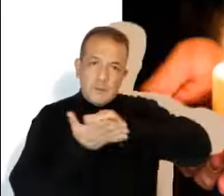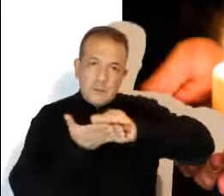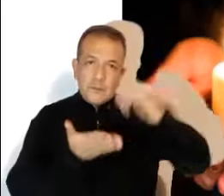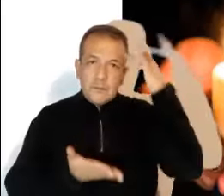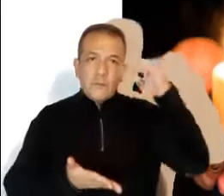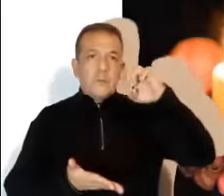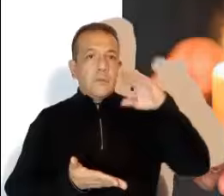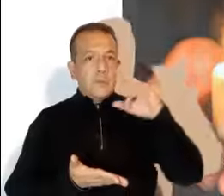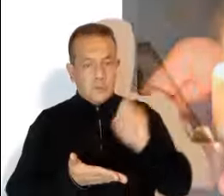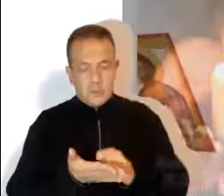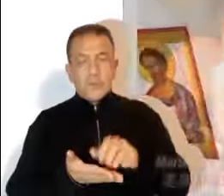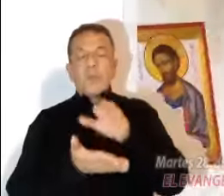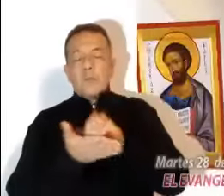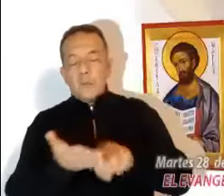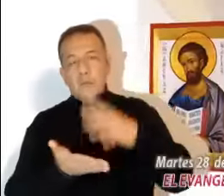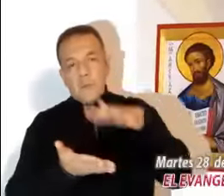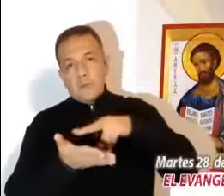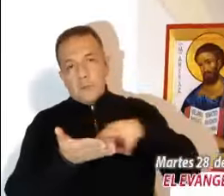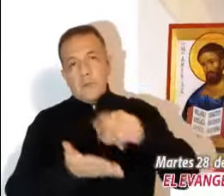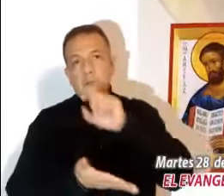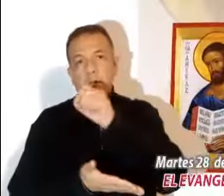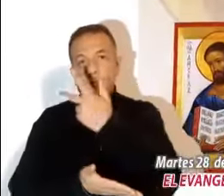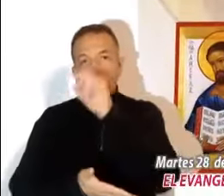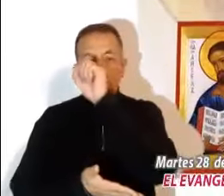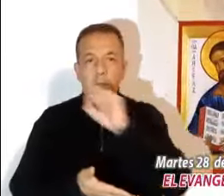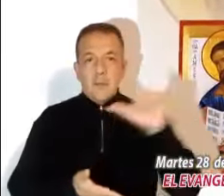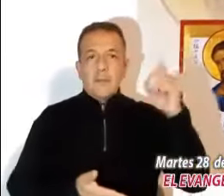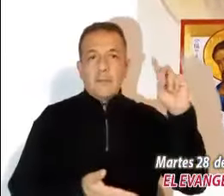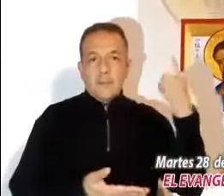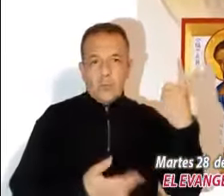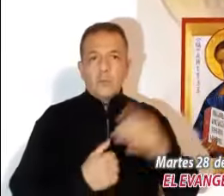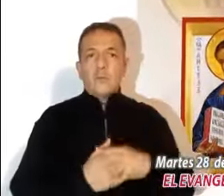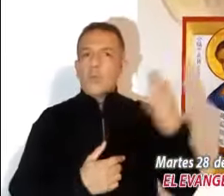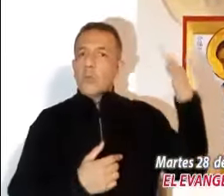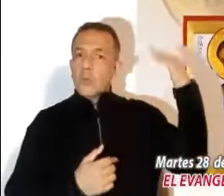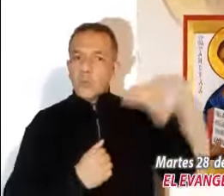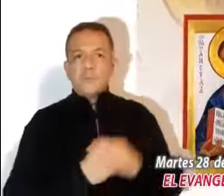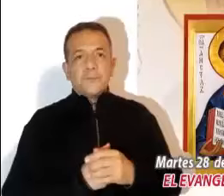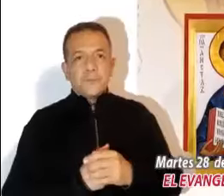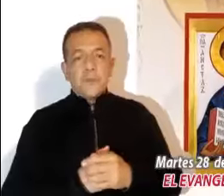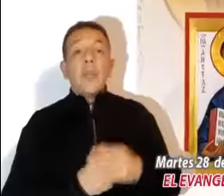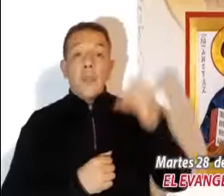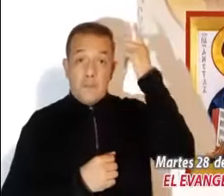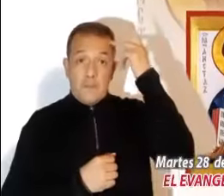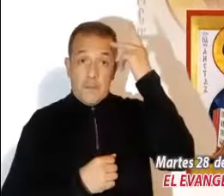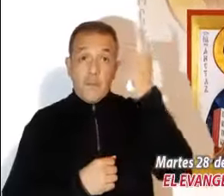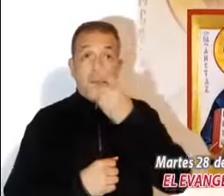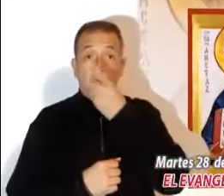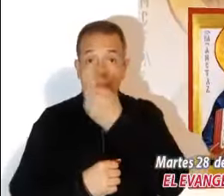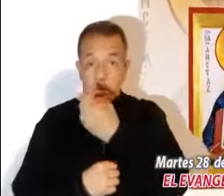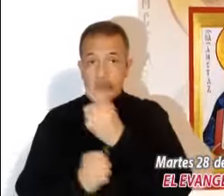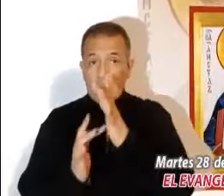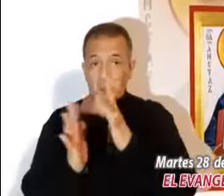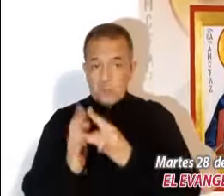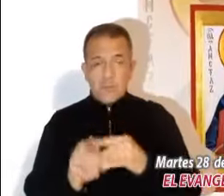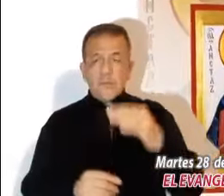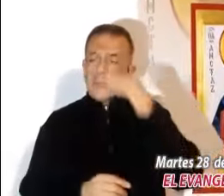San Marcos, capítulo 10, versículos del 28 al 31. En aquel tiempo, Pedro le